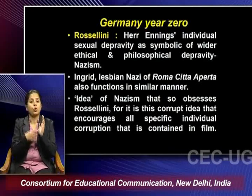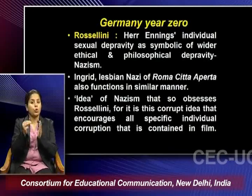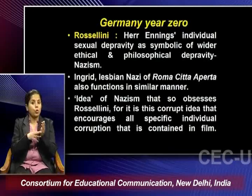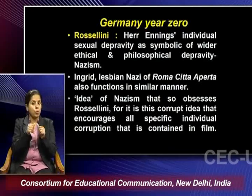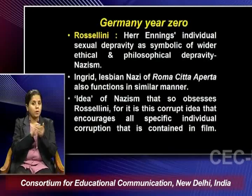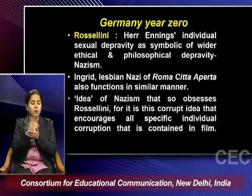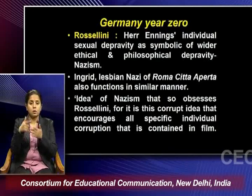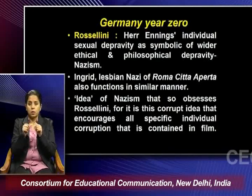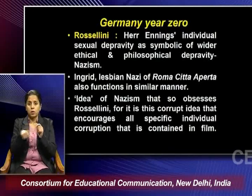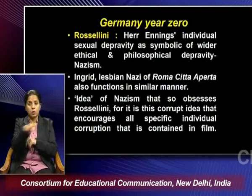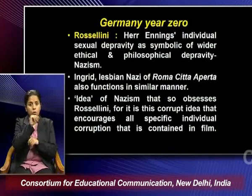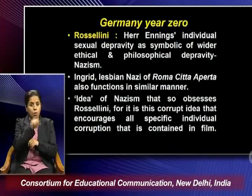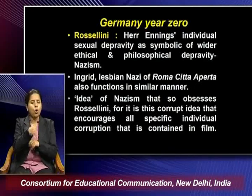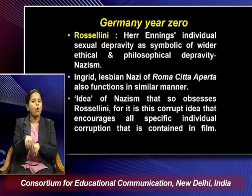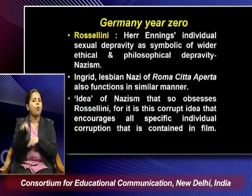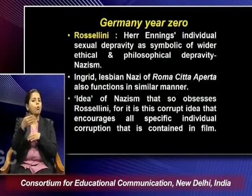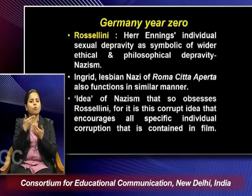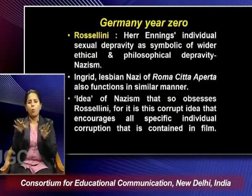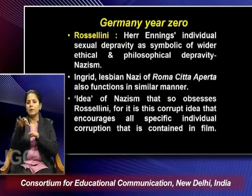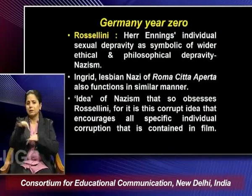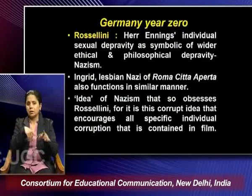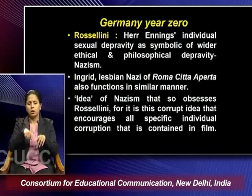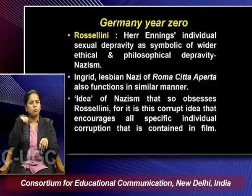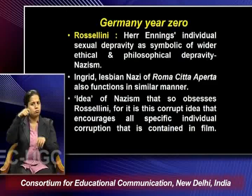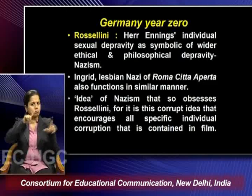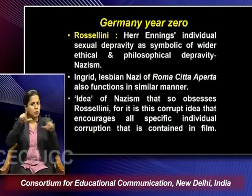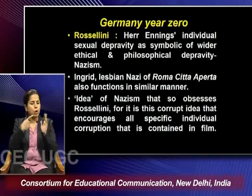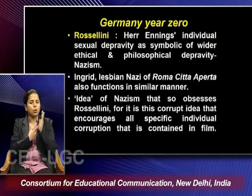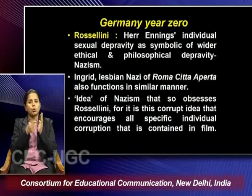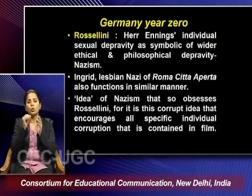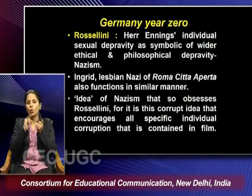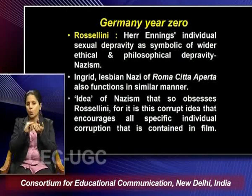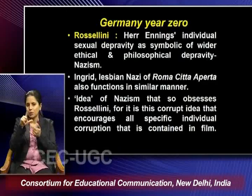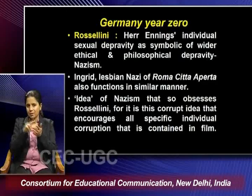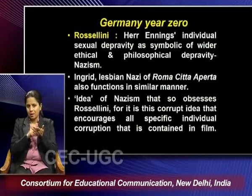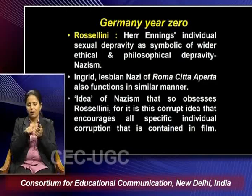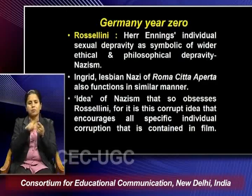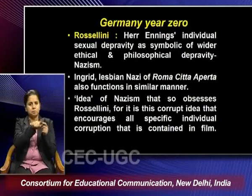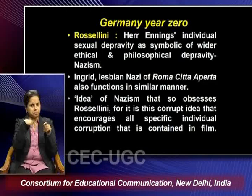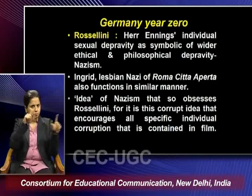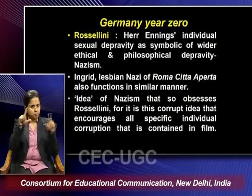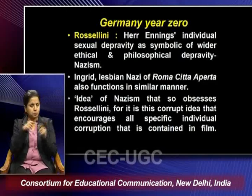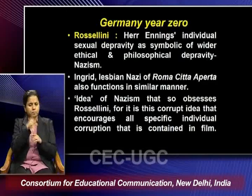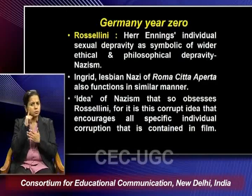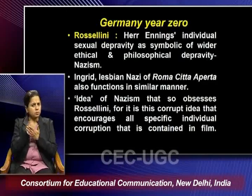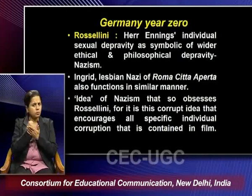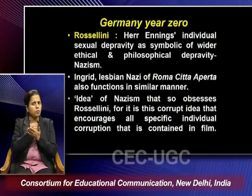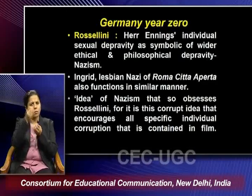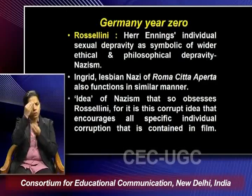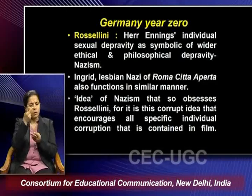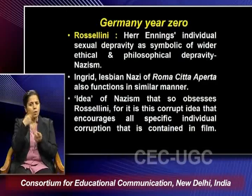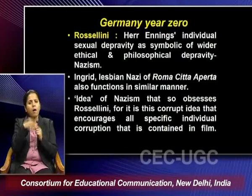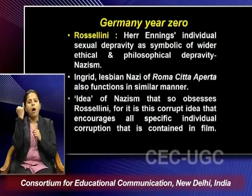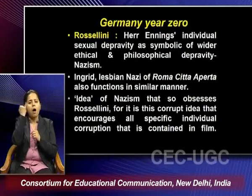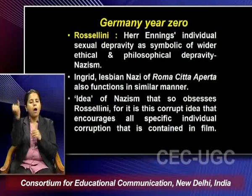city which was directed by Rosalini, he is also trying to communicate this kind of an